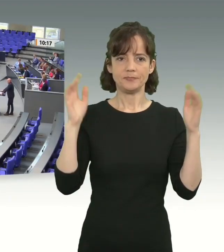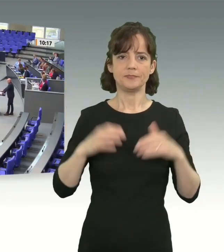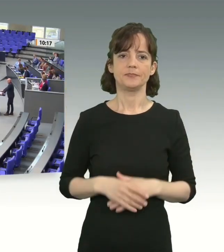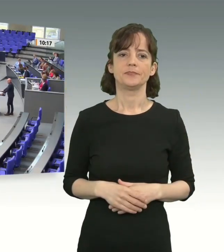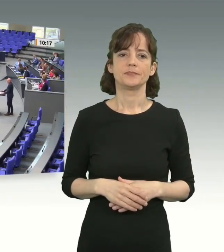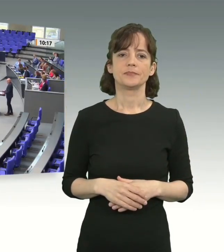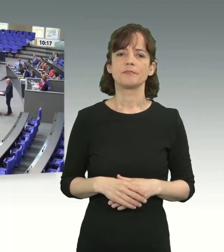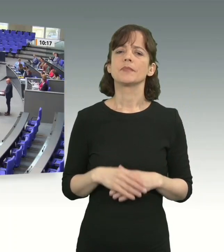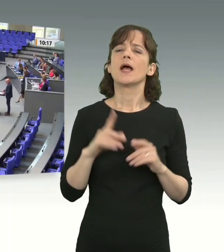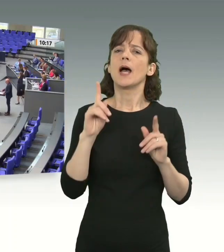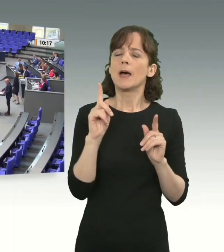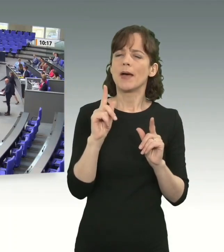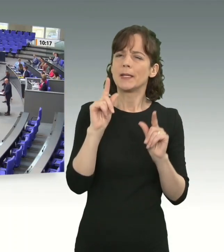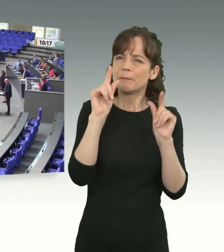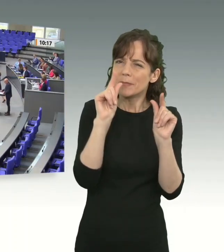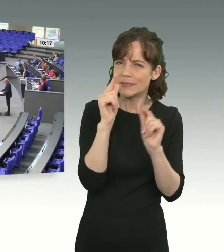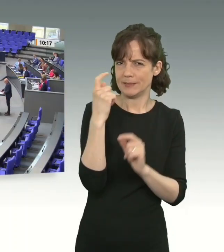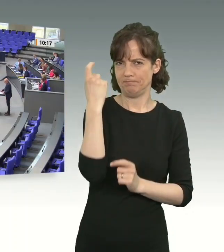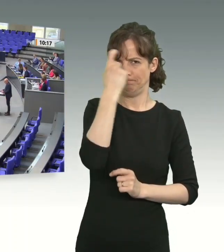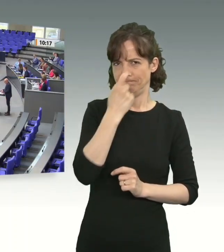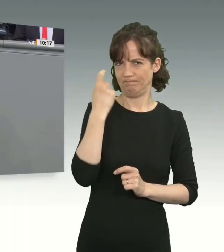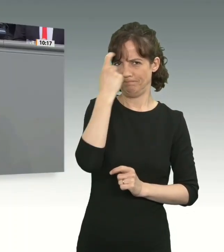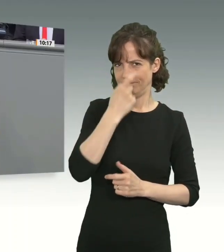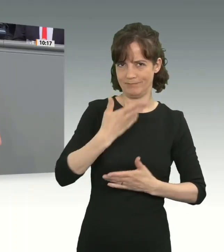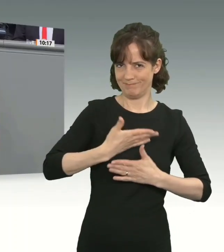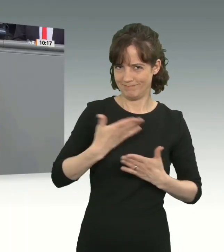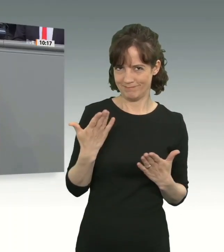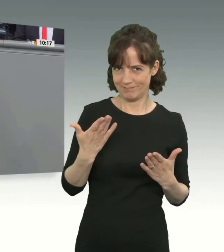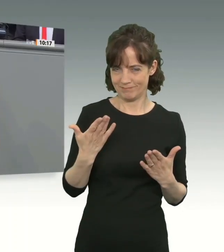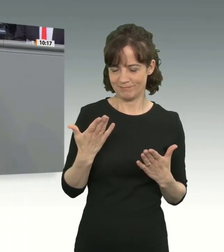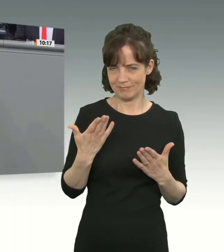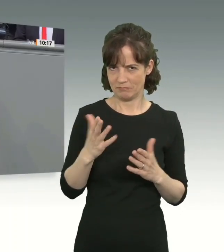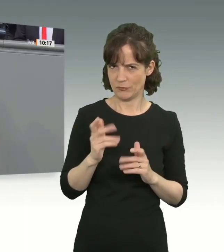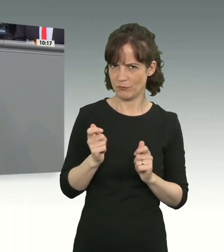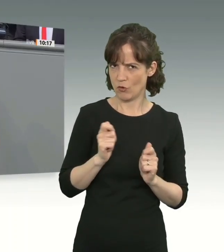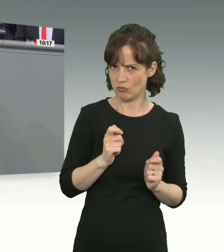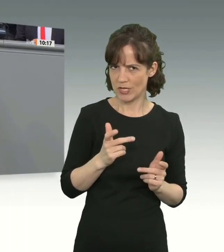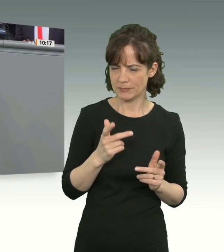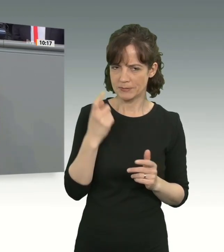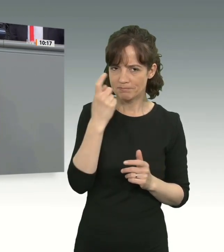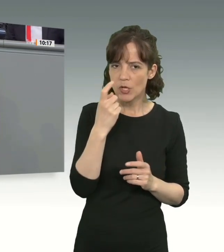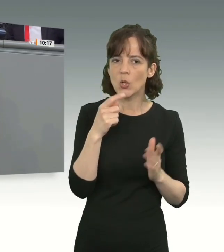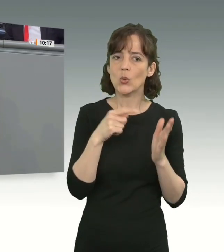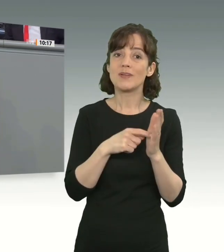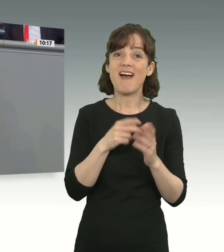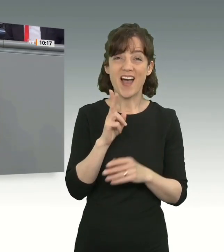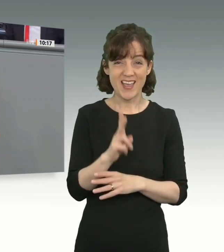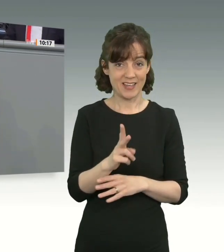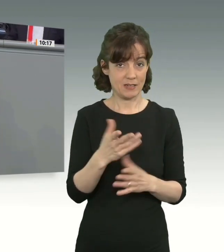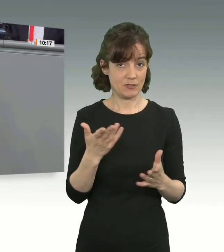Ein bisschen gewundert hat mich der Vorschlag schon, weil wir hätten das schon